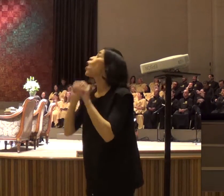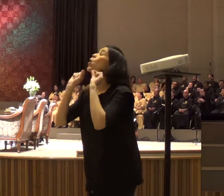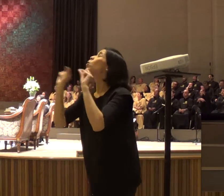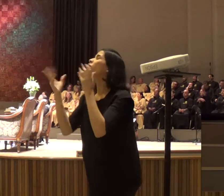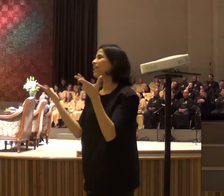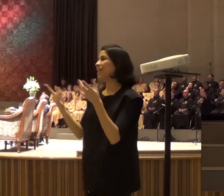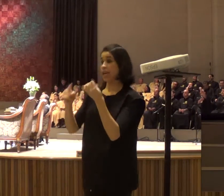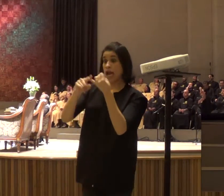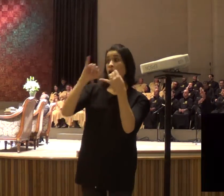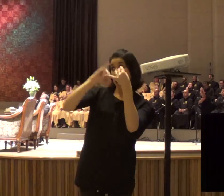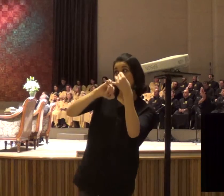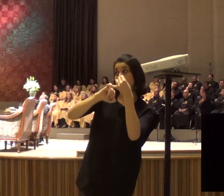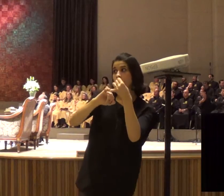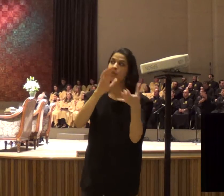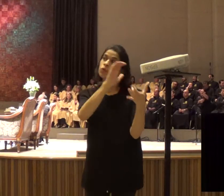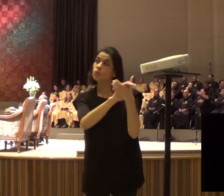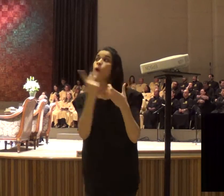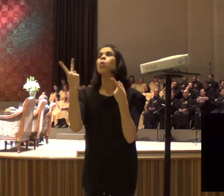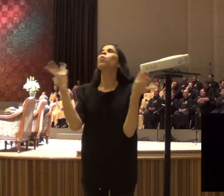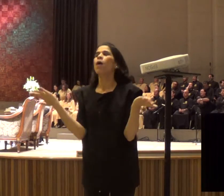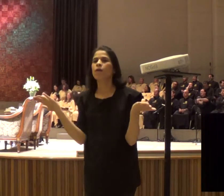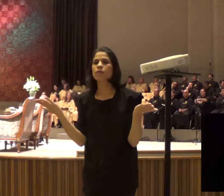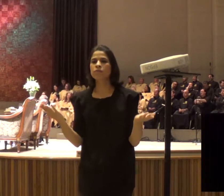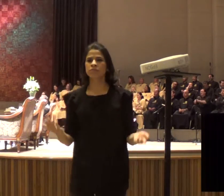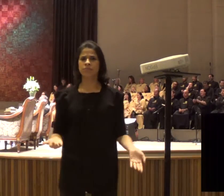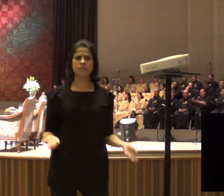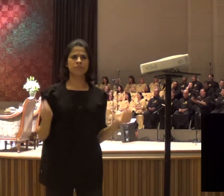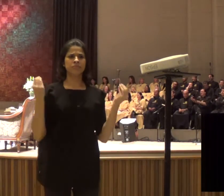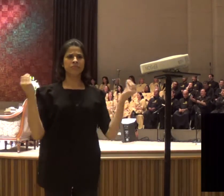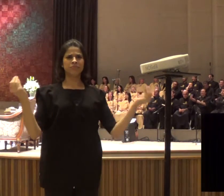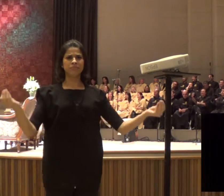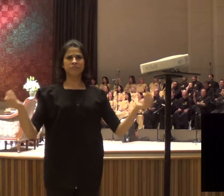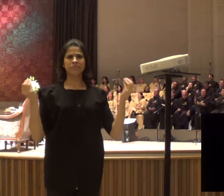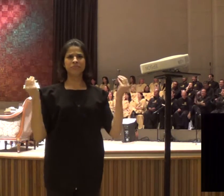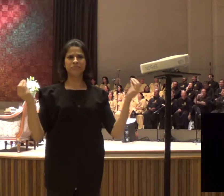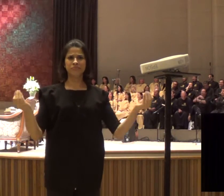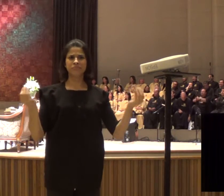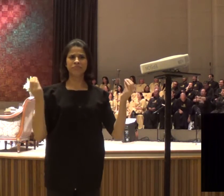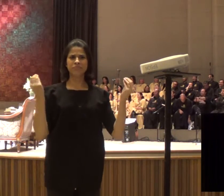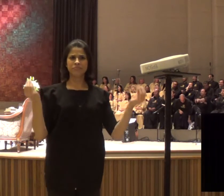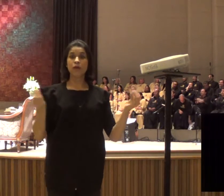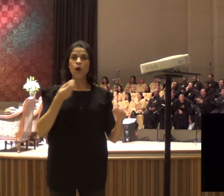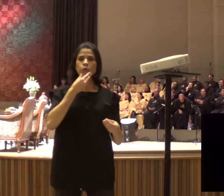pastor, revela para mim a vontade de Deus, e o pior é que o homem se dizia crente,